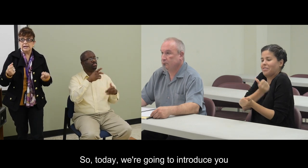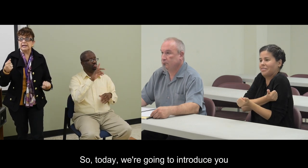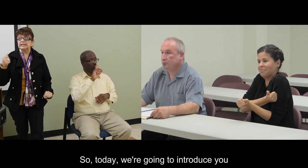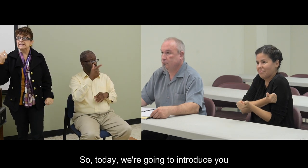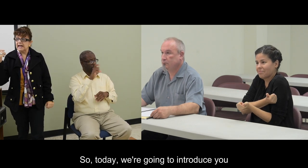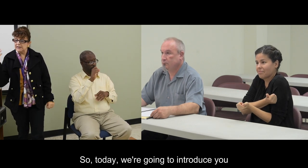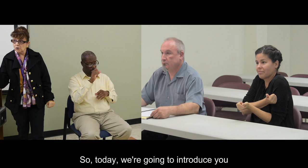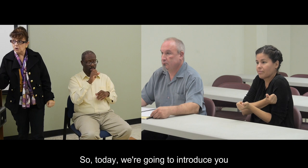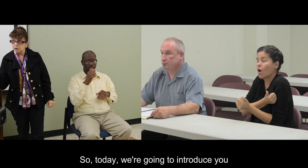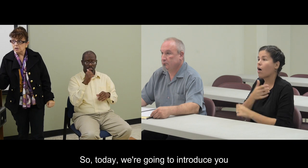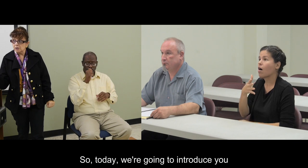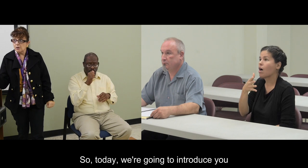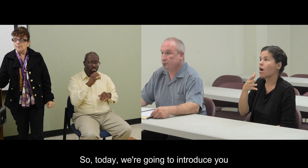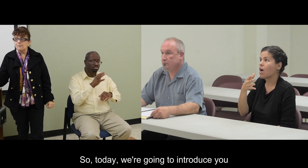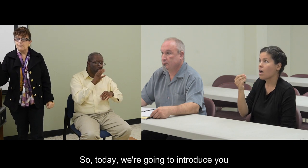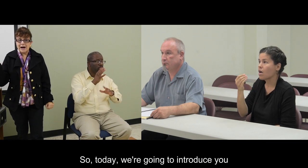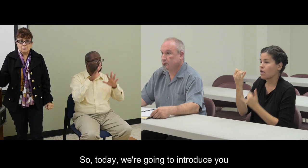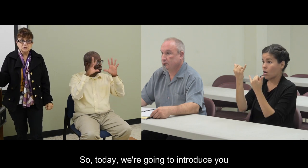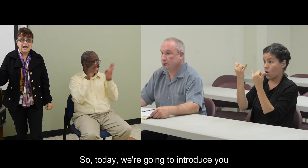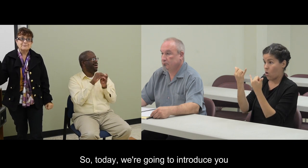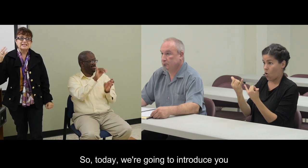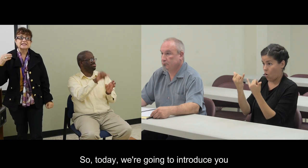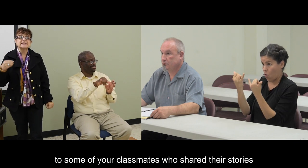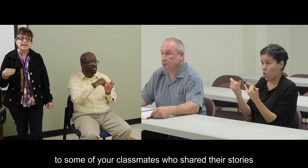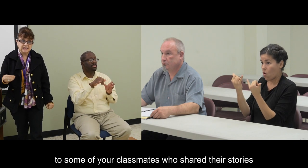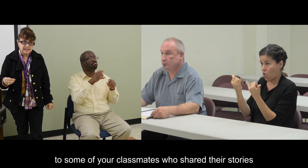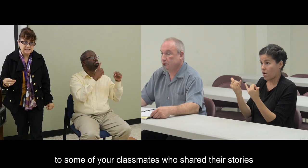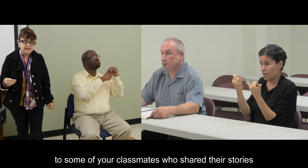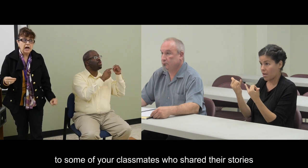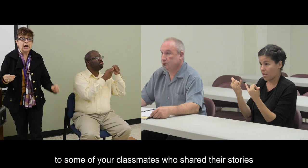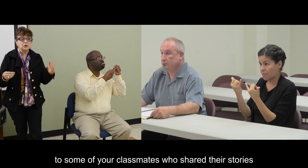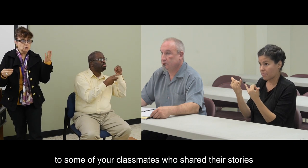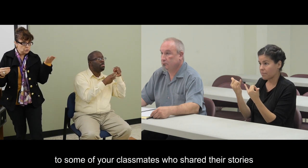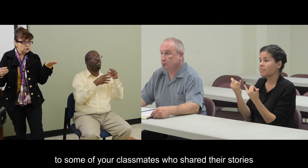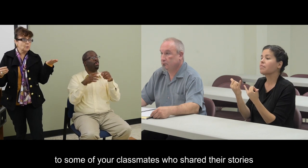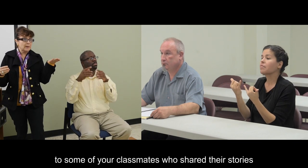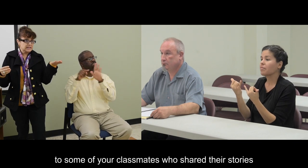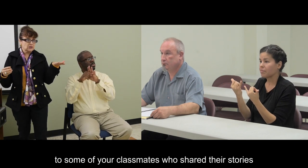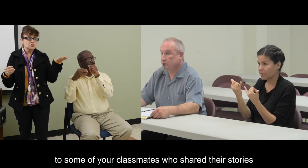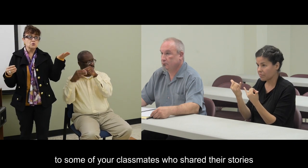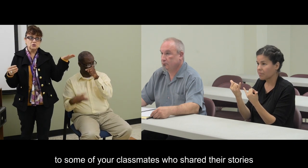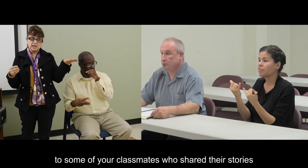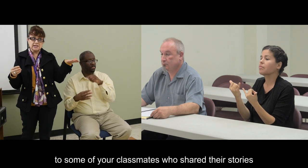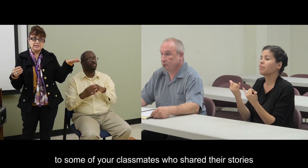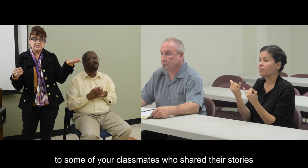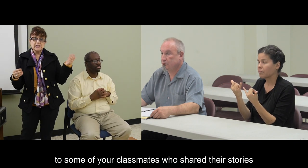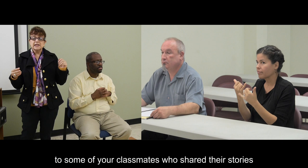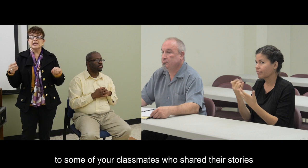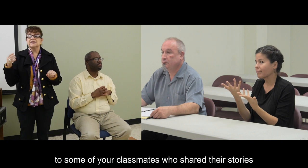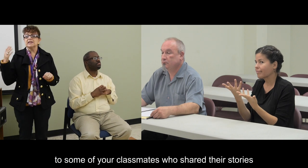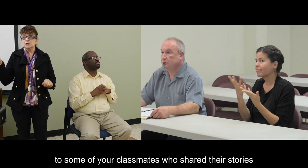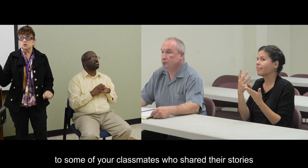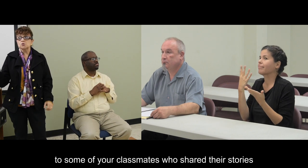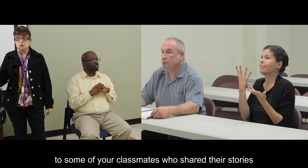el día de hoy vamos a presentarles a algunos compañeros de ustedes que dieron su